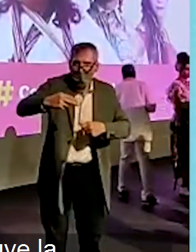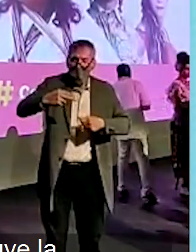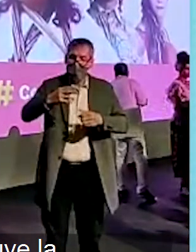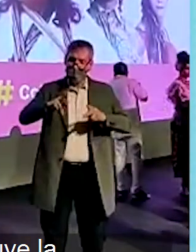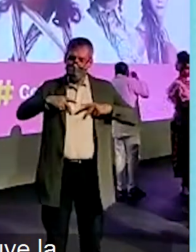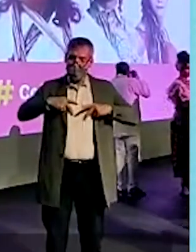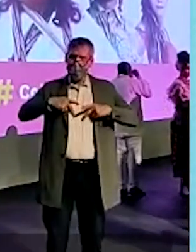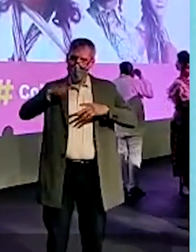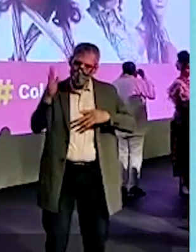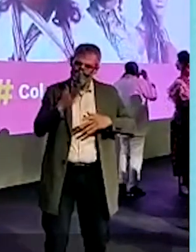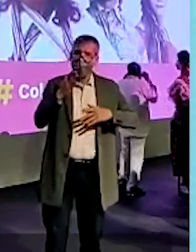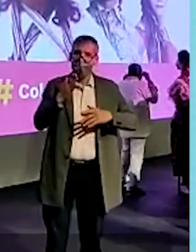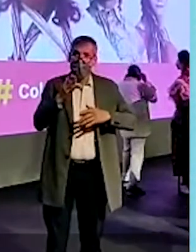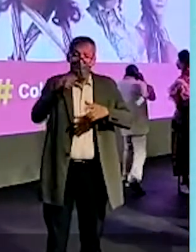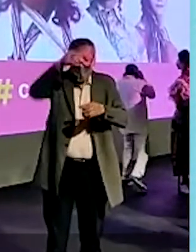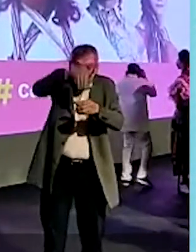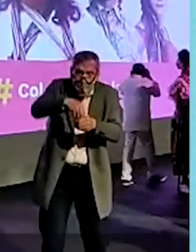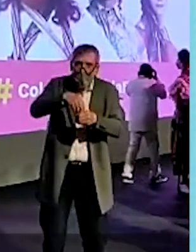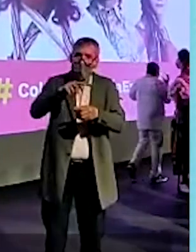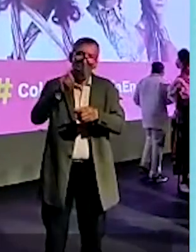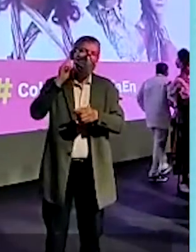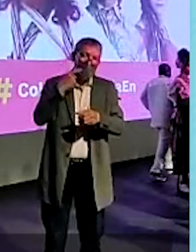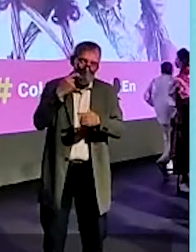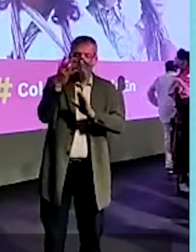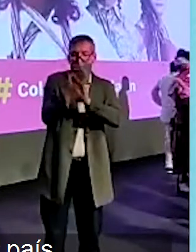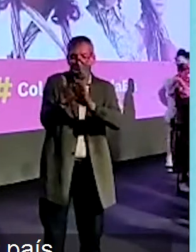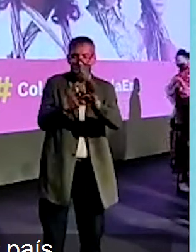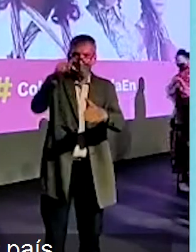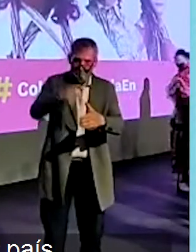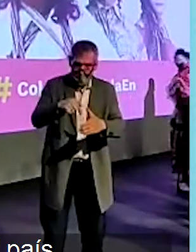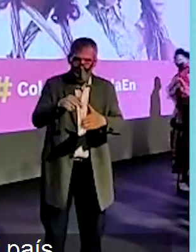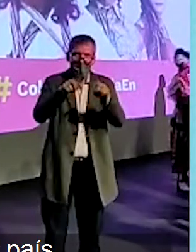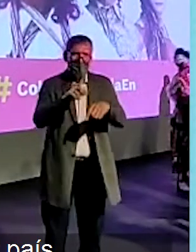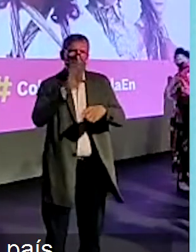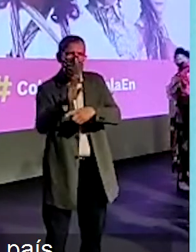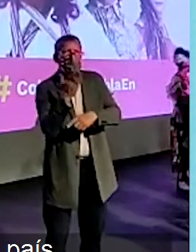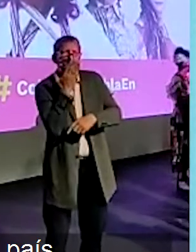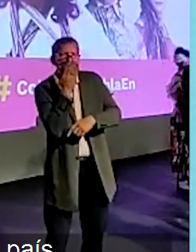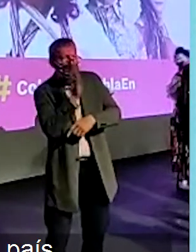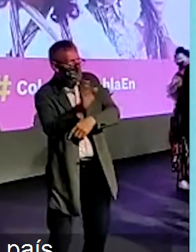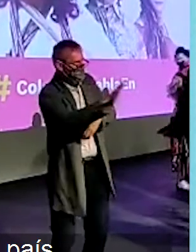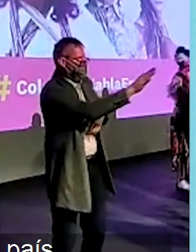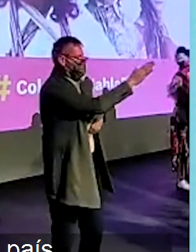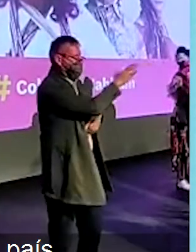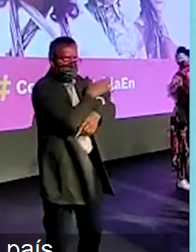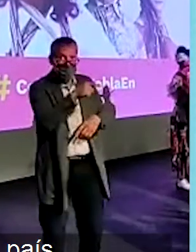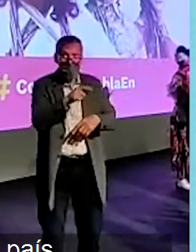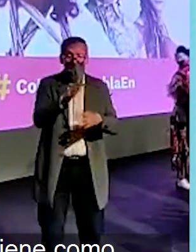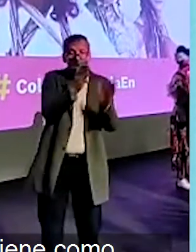incluye la lengua de señas colombiana junto a las demás lenguas indígenas del país.